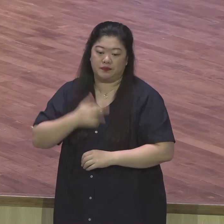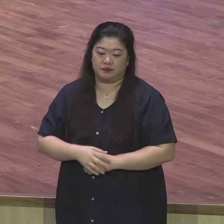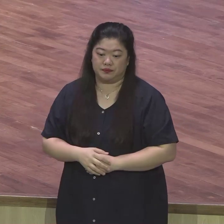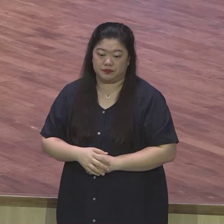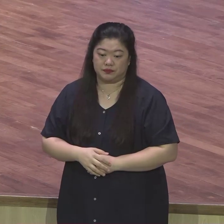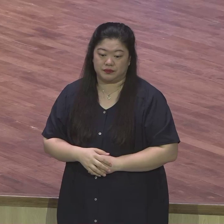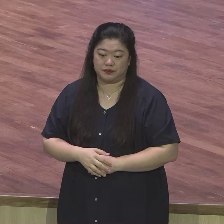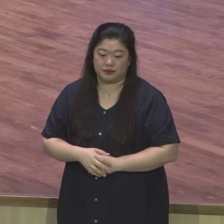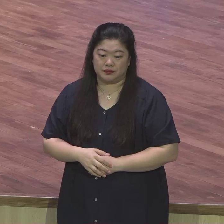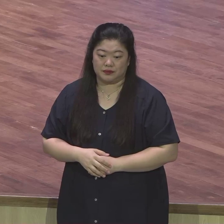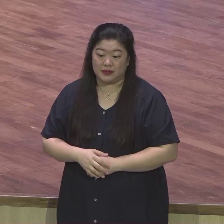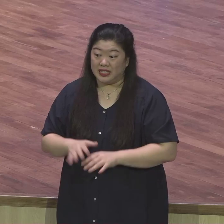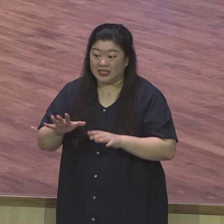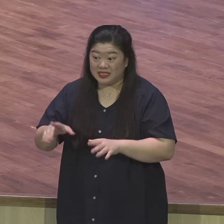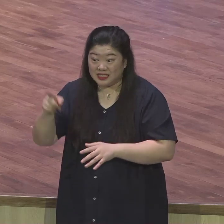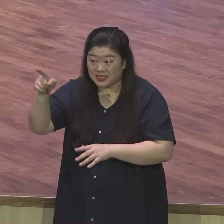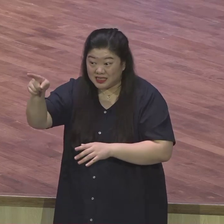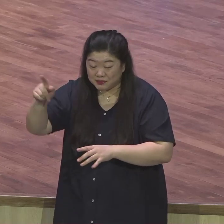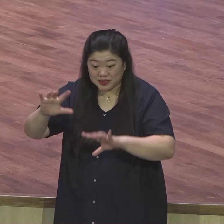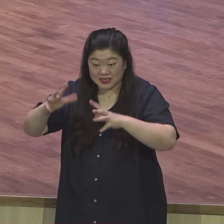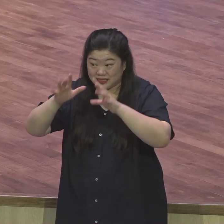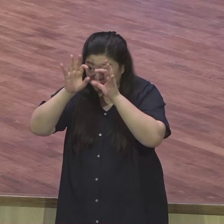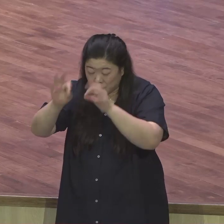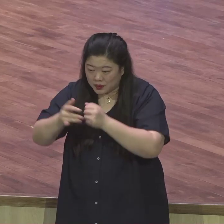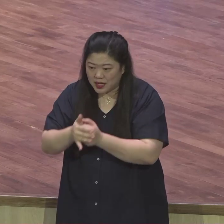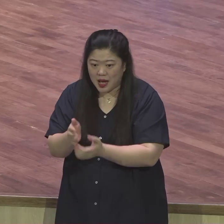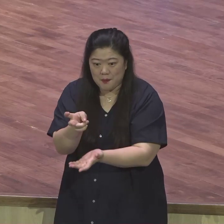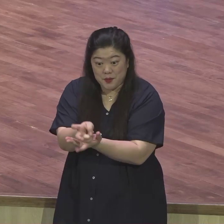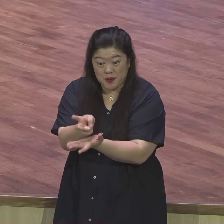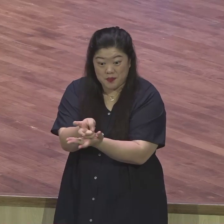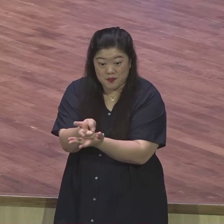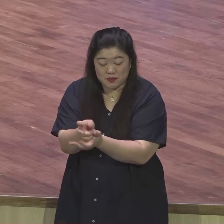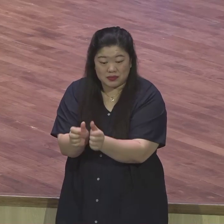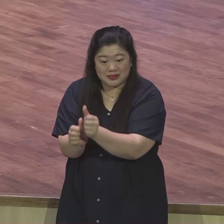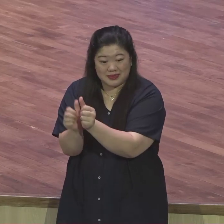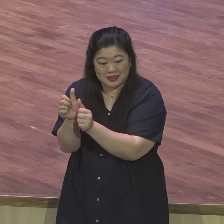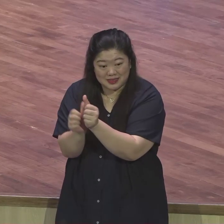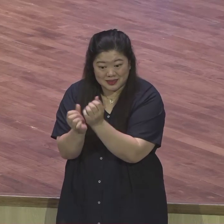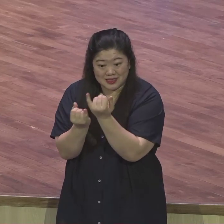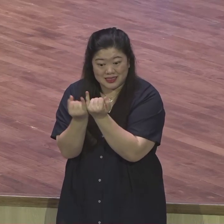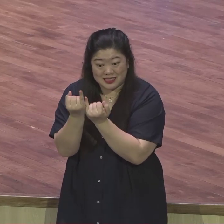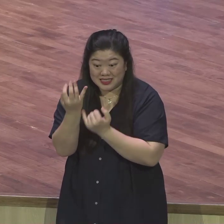하나님이 없어요. 사회주의입니다. 그게 그게 공산주의입니다.